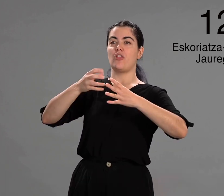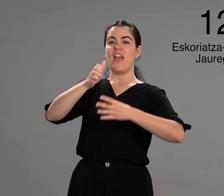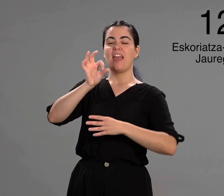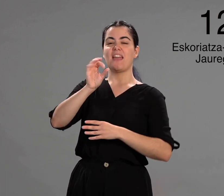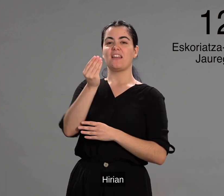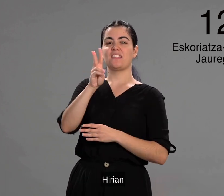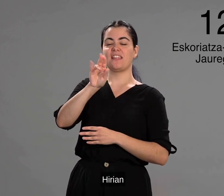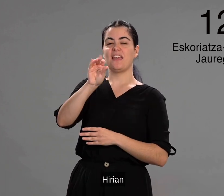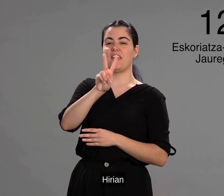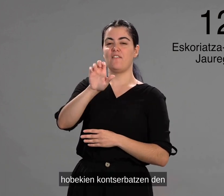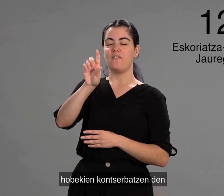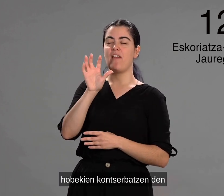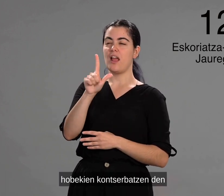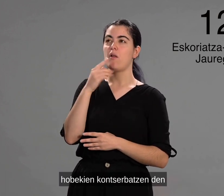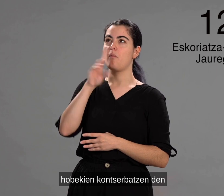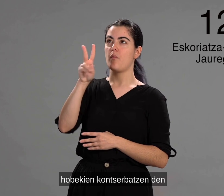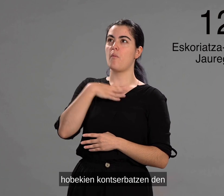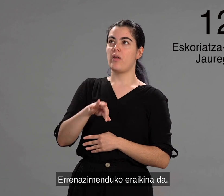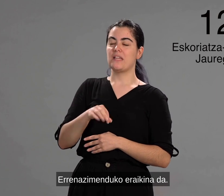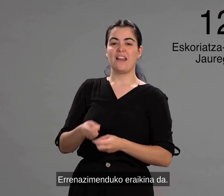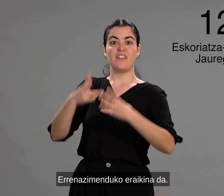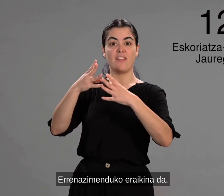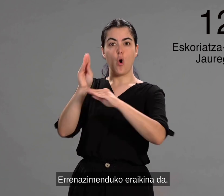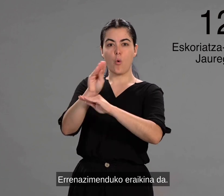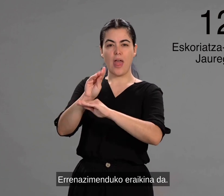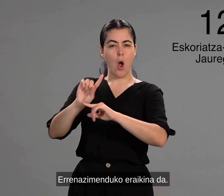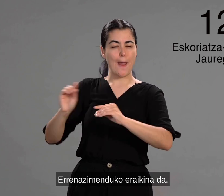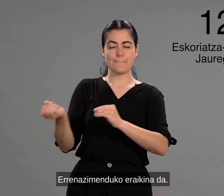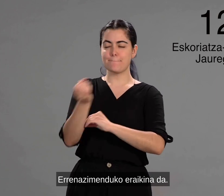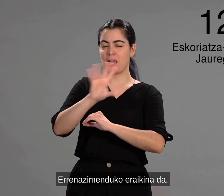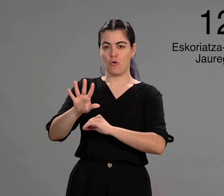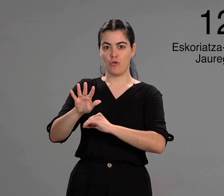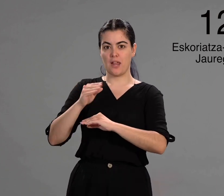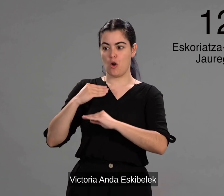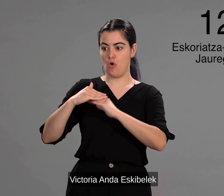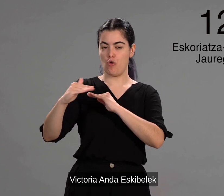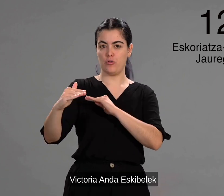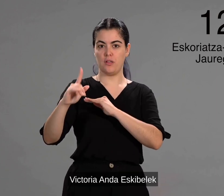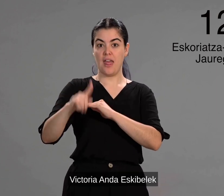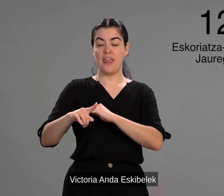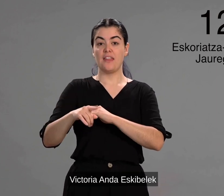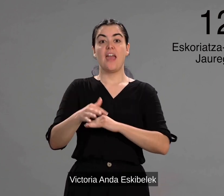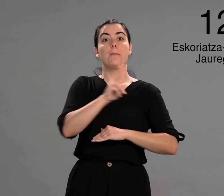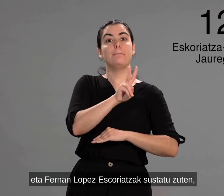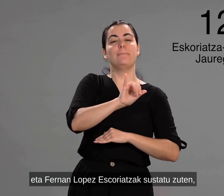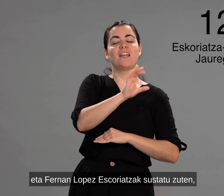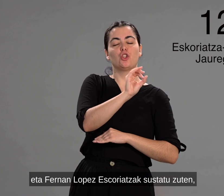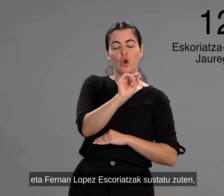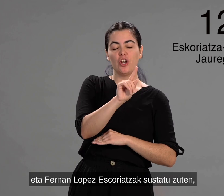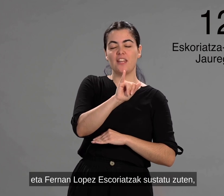Hirian, nobekien kontserbatzen den errenazimenduko eraikina da. Viktoria anda eskiberek eta Fernan López